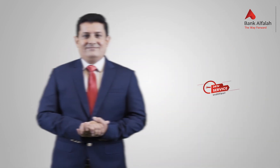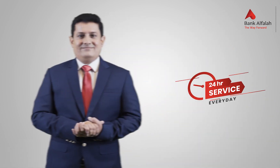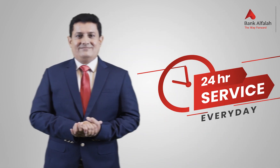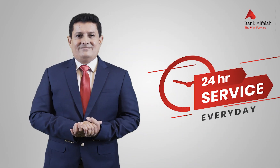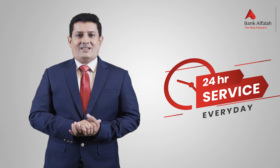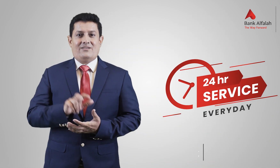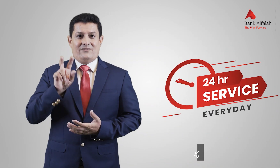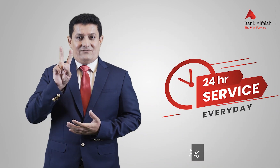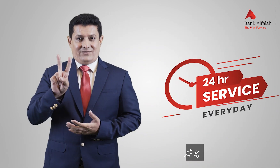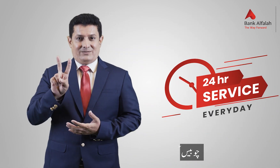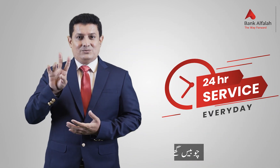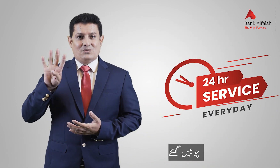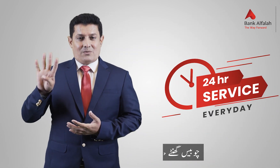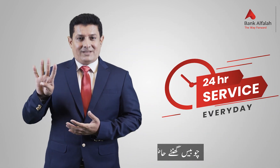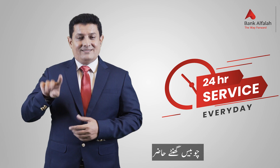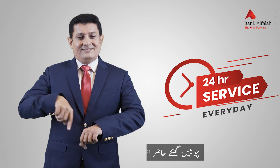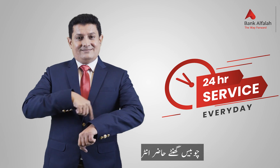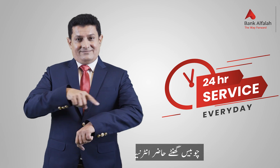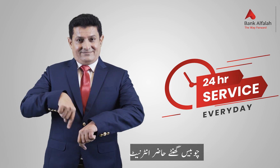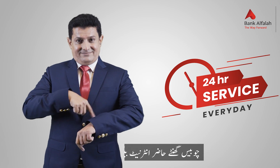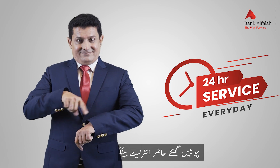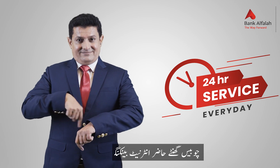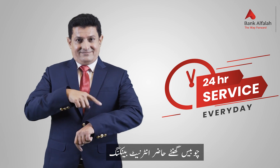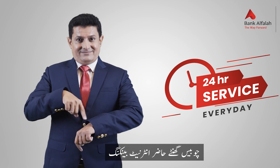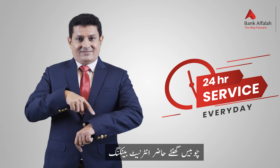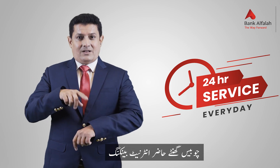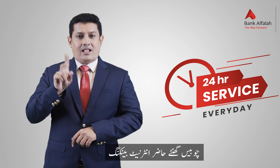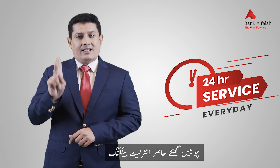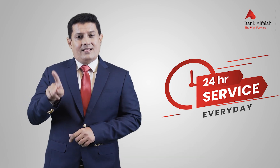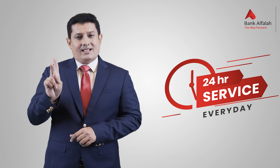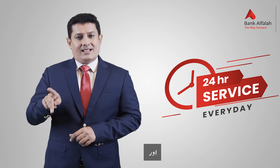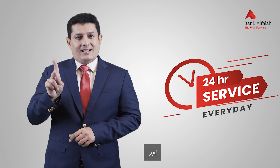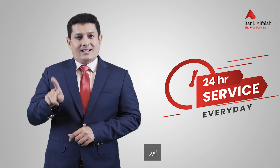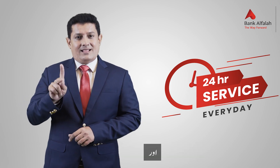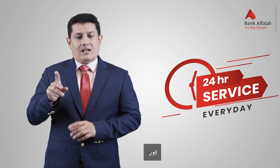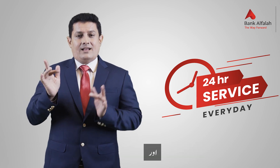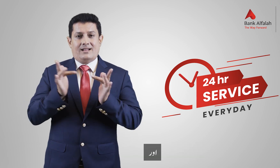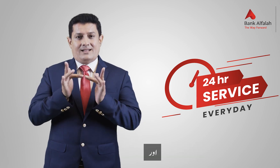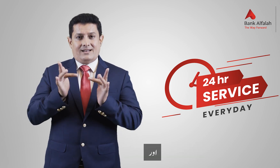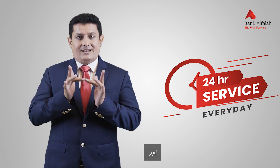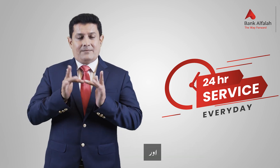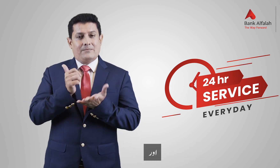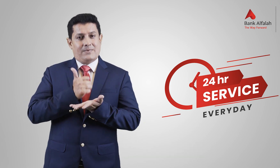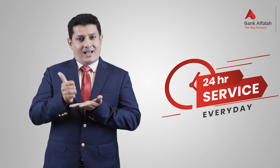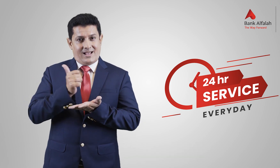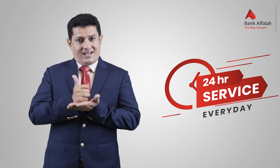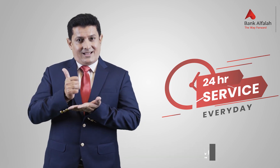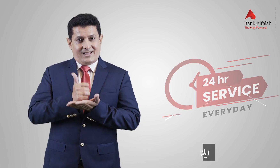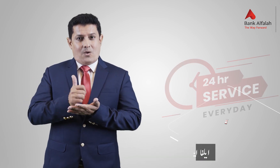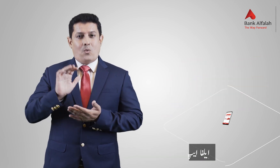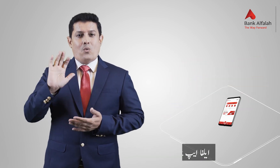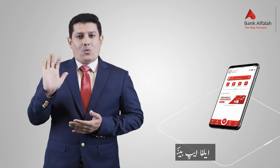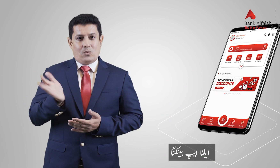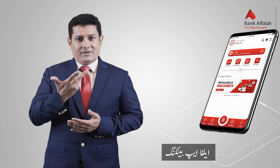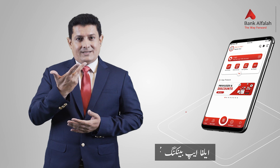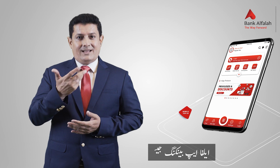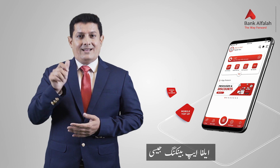چوبیس گھنٹے حاضر انٹرنیٹ بینکنگ اور الفا ایپ بینکنگ جیسی